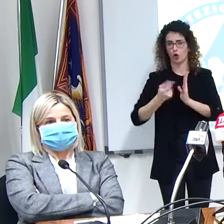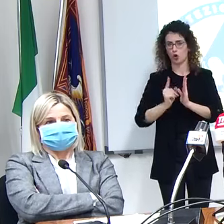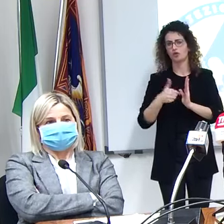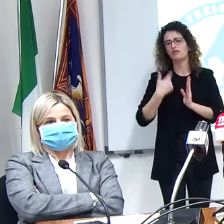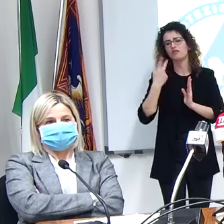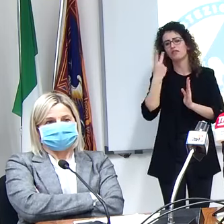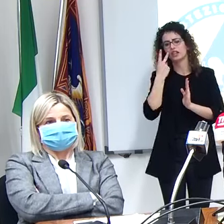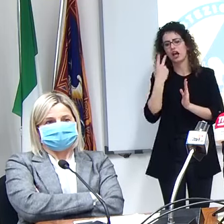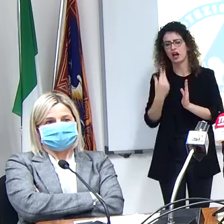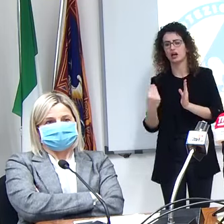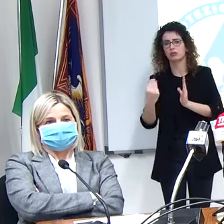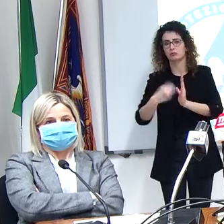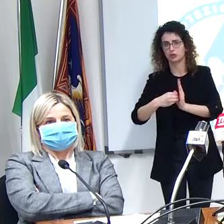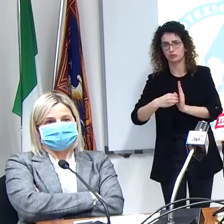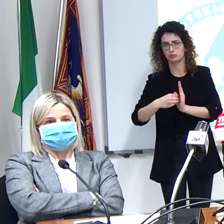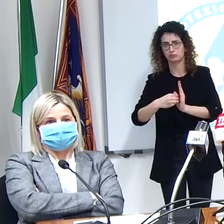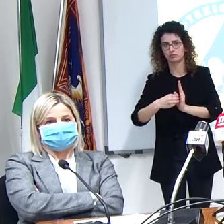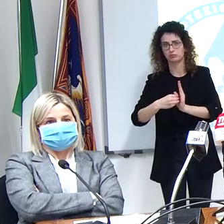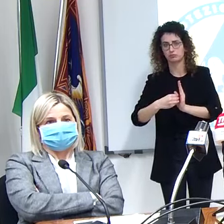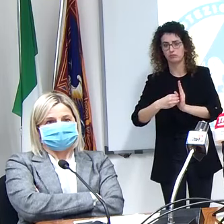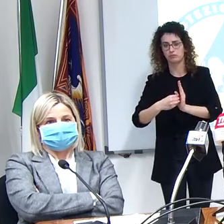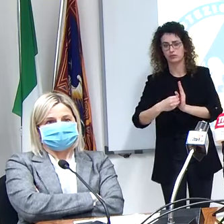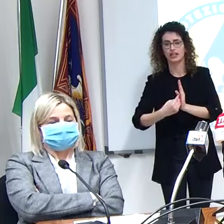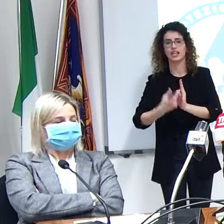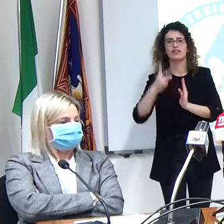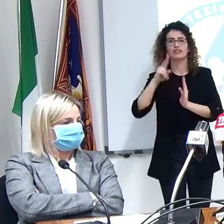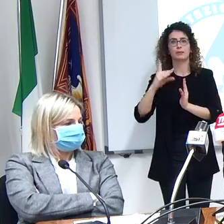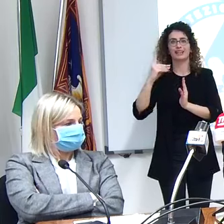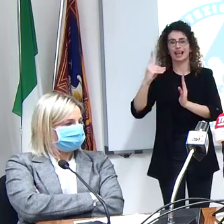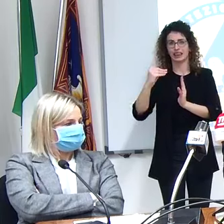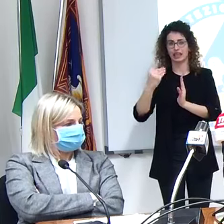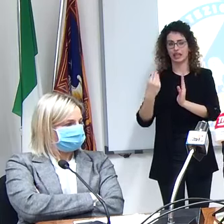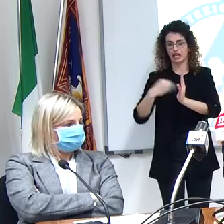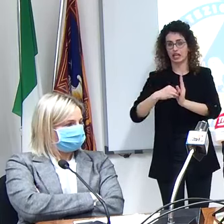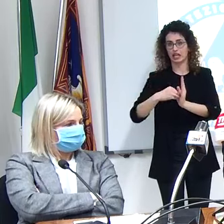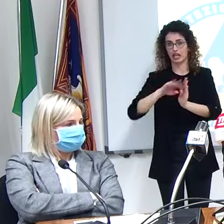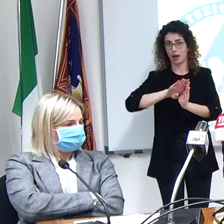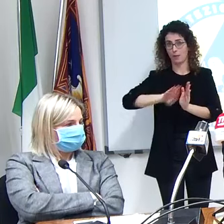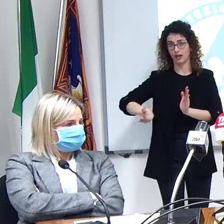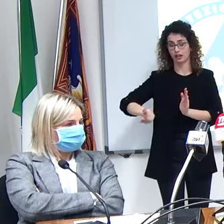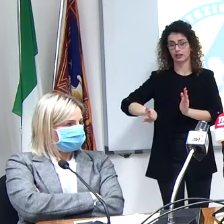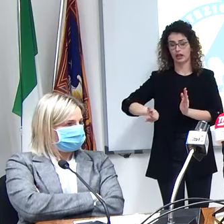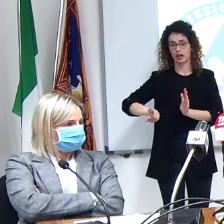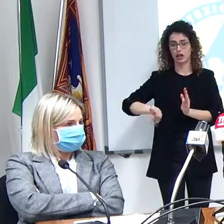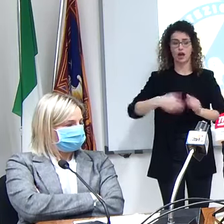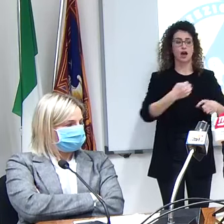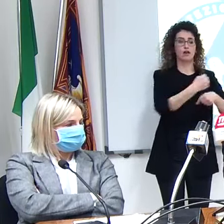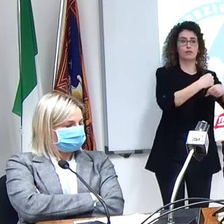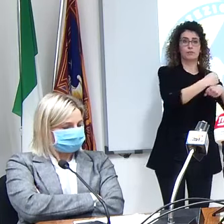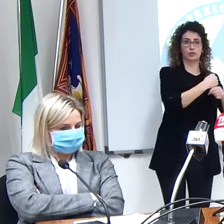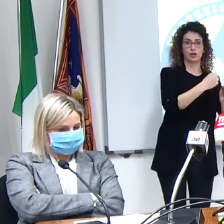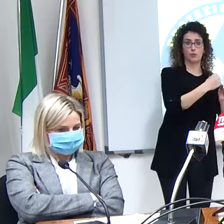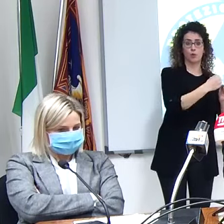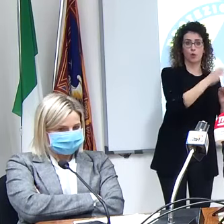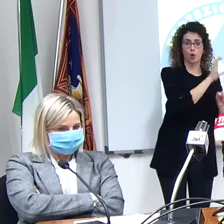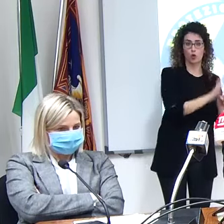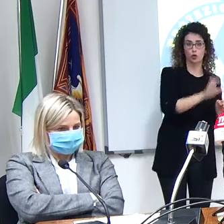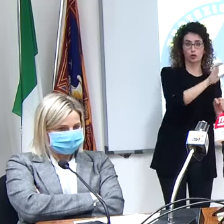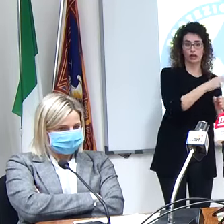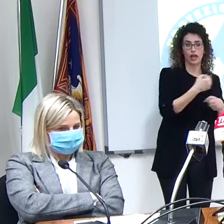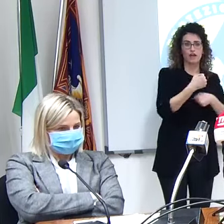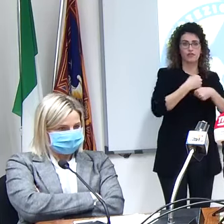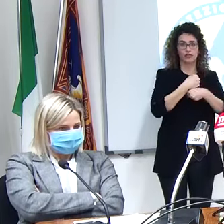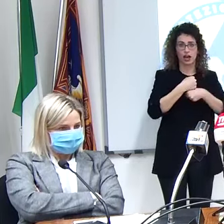a parte la vitamina D per il resto tutti i farmaci usati in Piemonte sono gli stessi farmaci che noi abbiamo